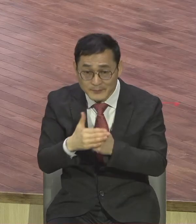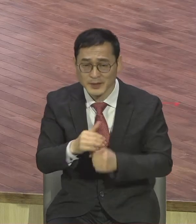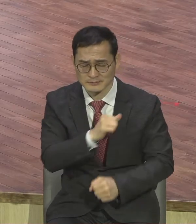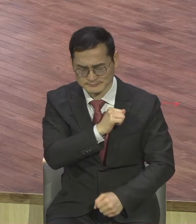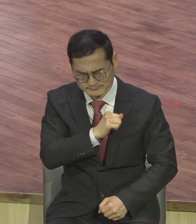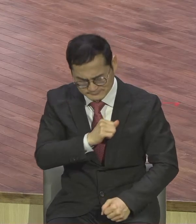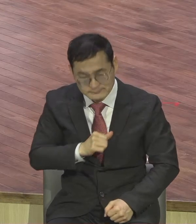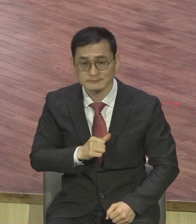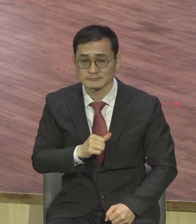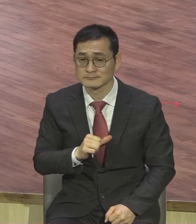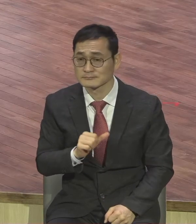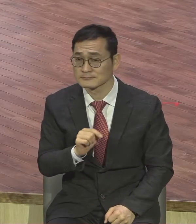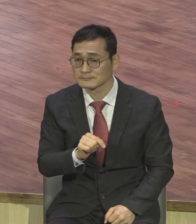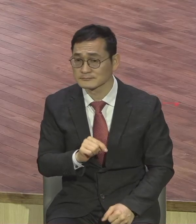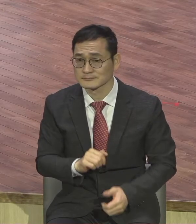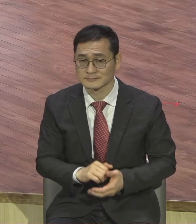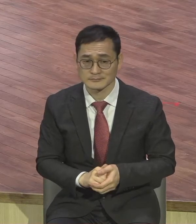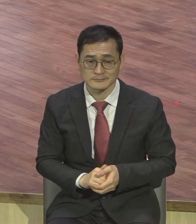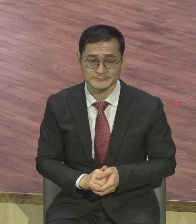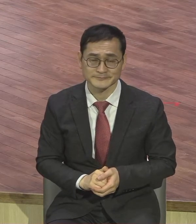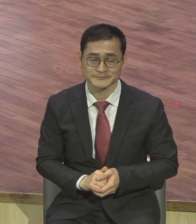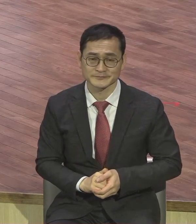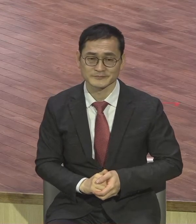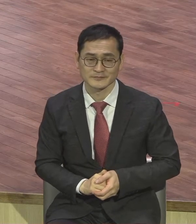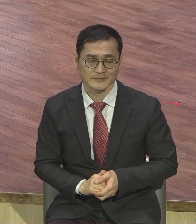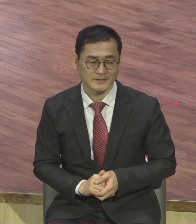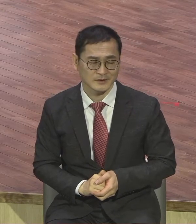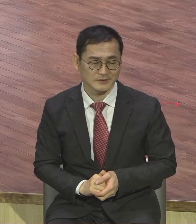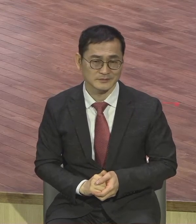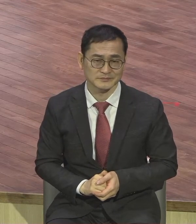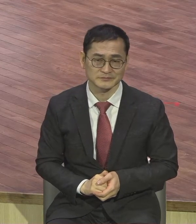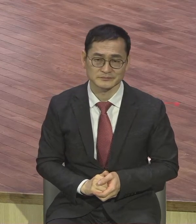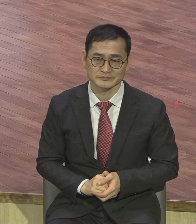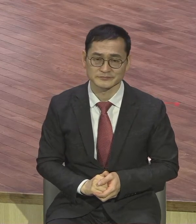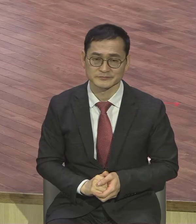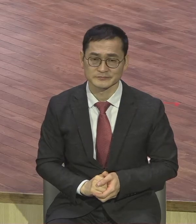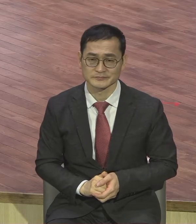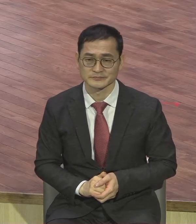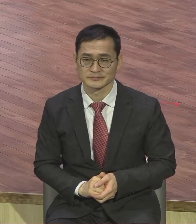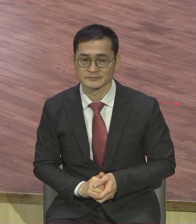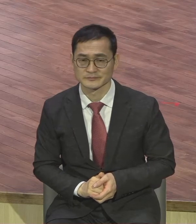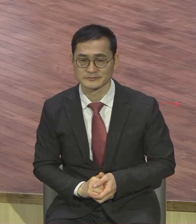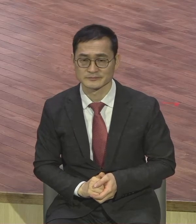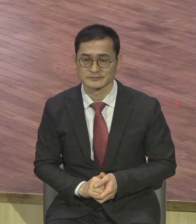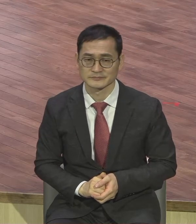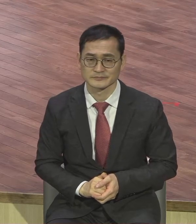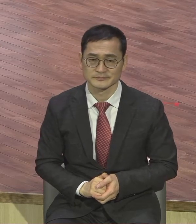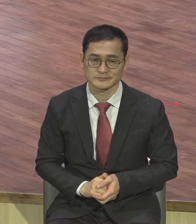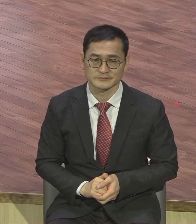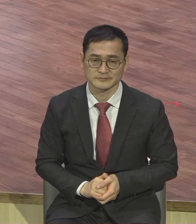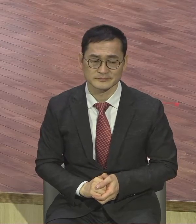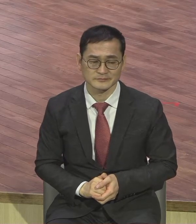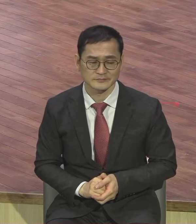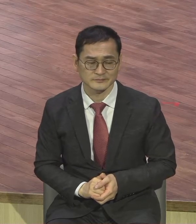무슨 일곱시부터 나와가지고 두 시간 세 시간 동안 연습해가 한국 장량 하기 위해서 그렇게 올인합니까